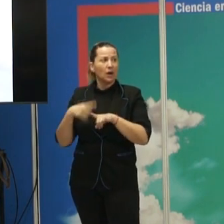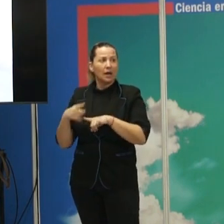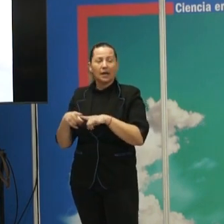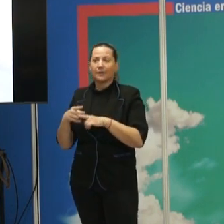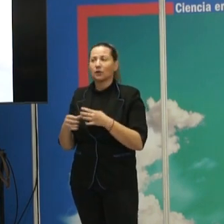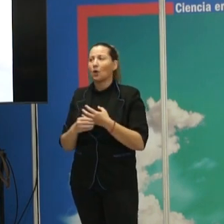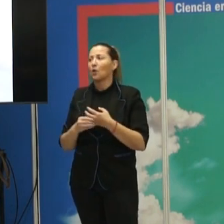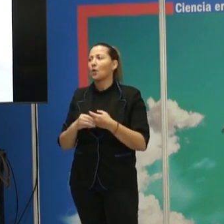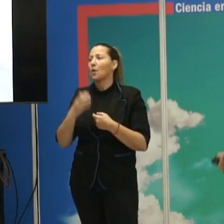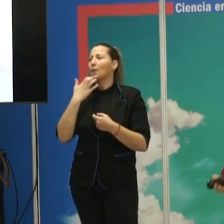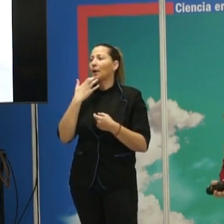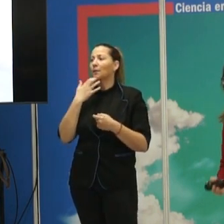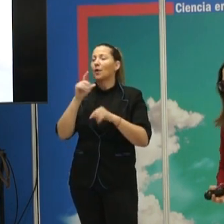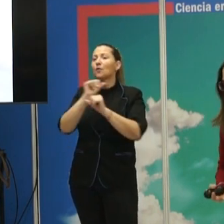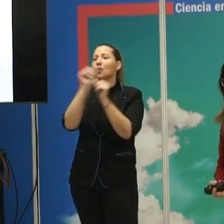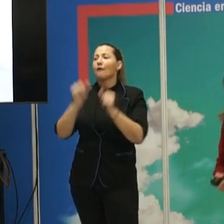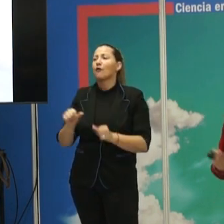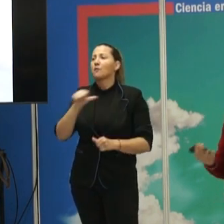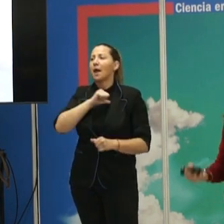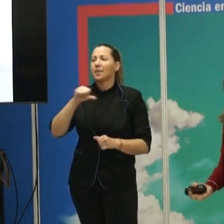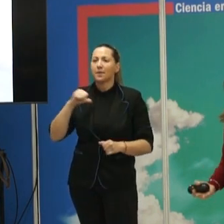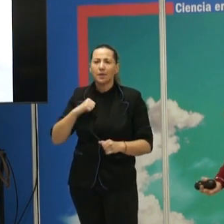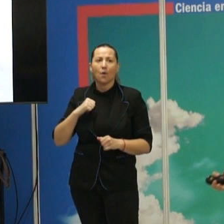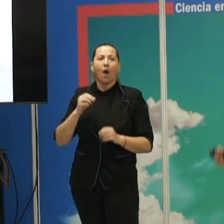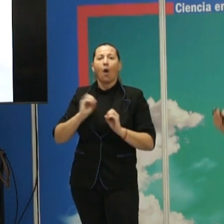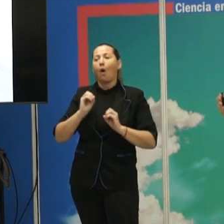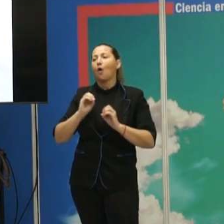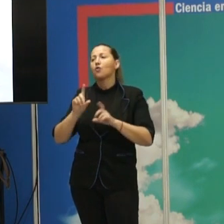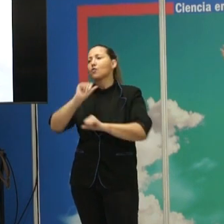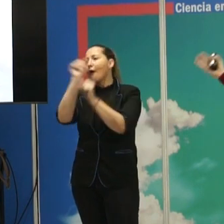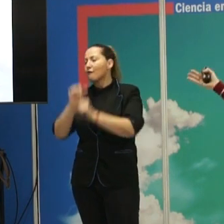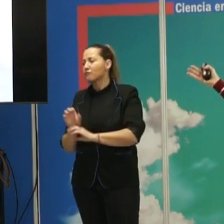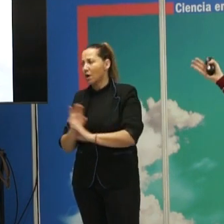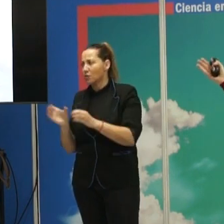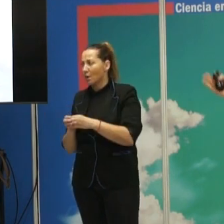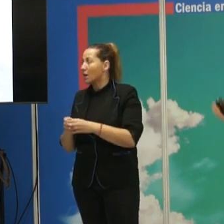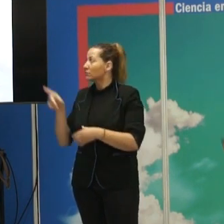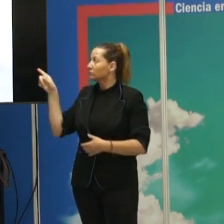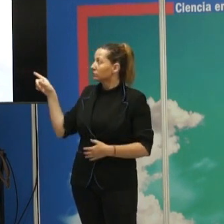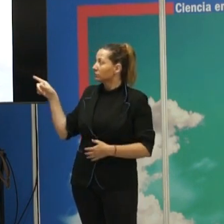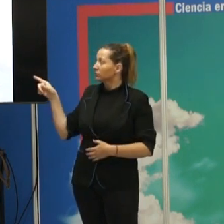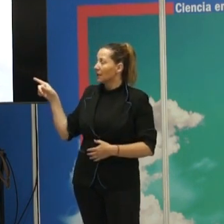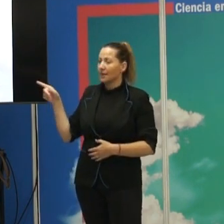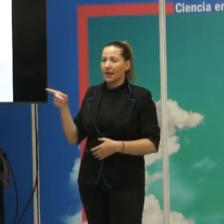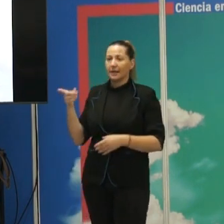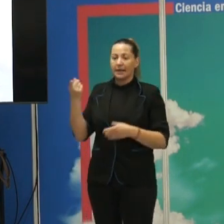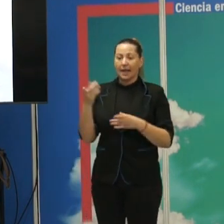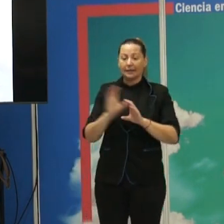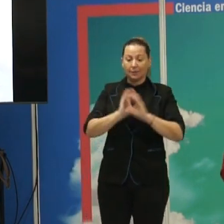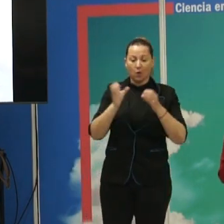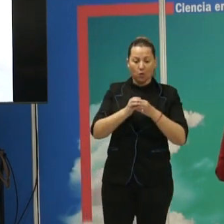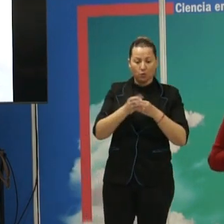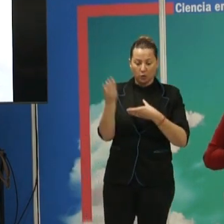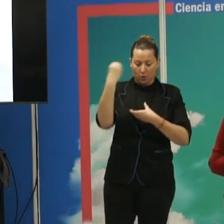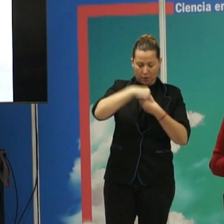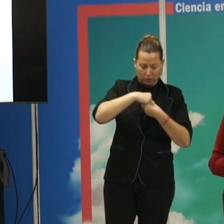manera, de forma individual y de forma global, de forma grupal. Bueno, pues nos ofrece ese sentido de pertenencia, también un sentido de la